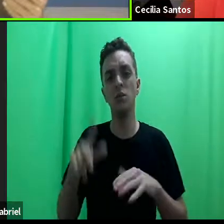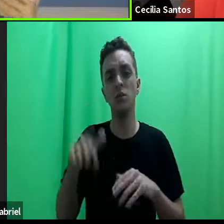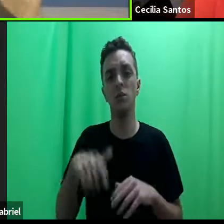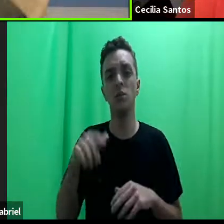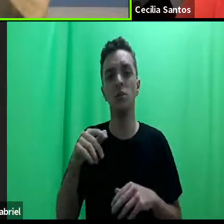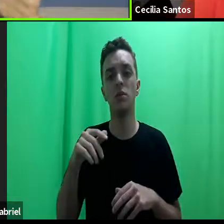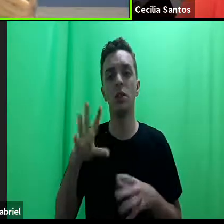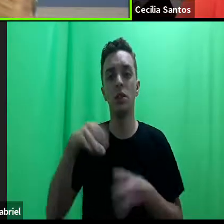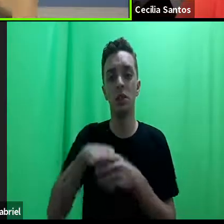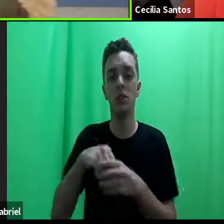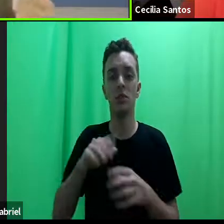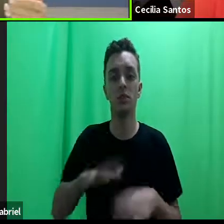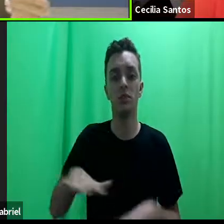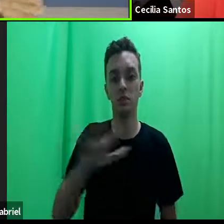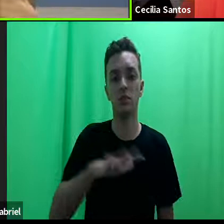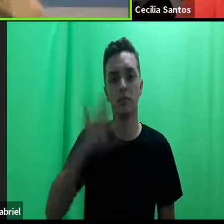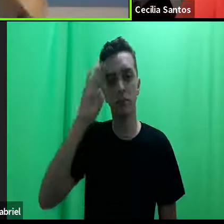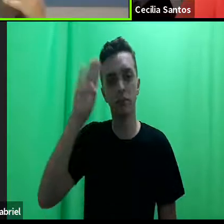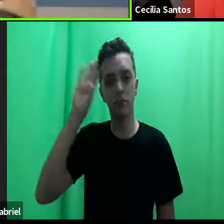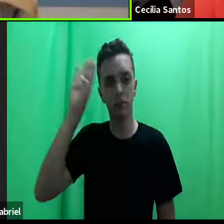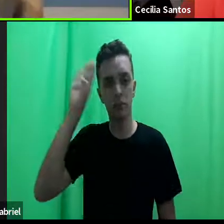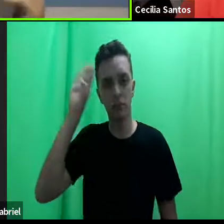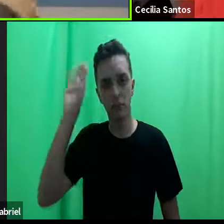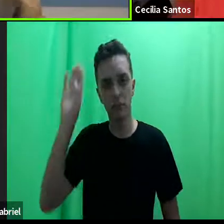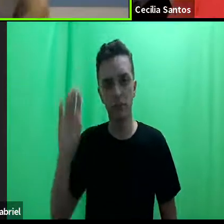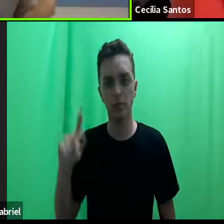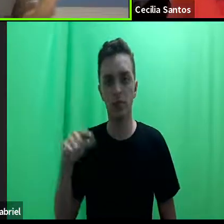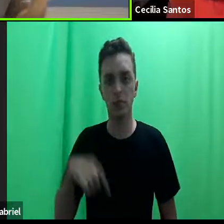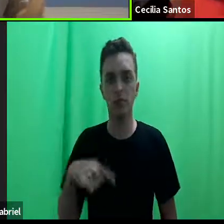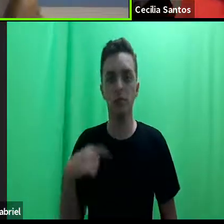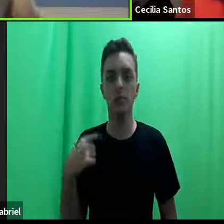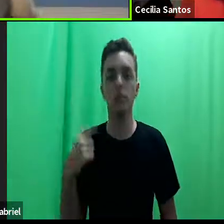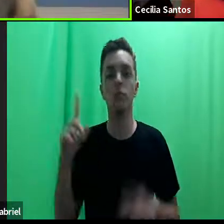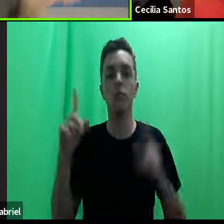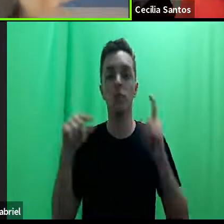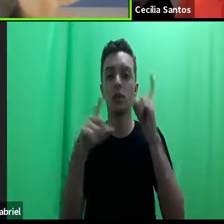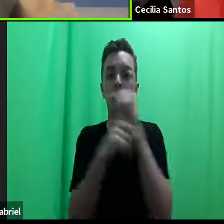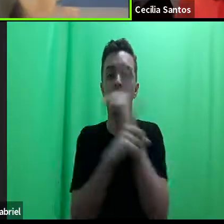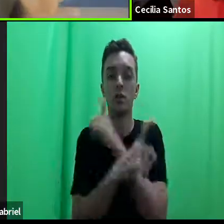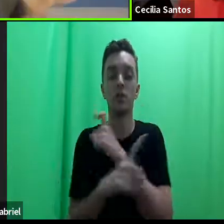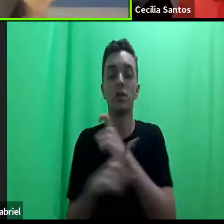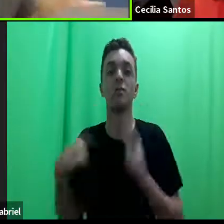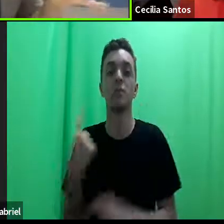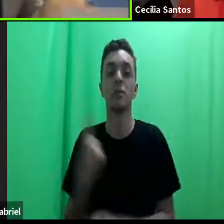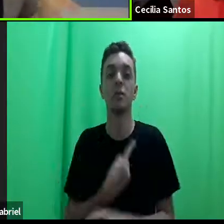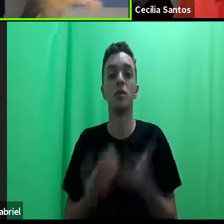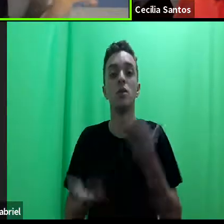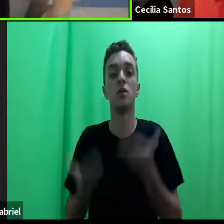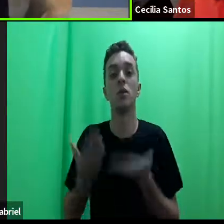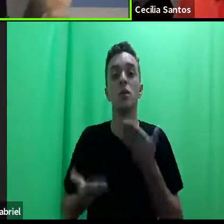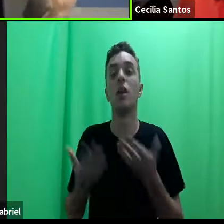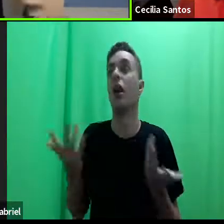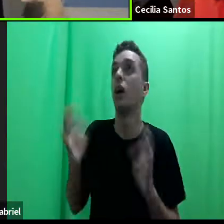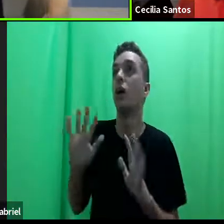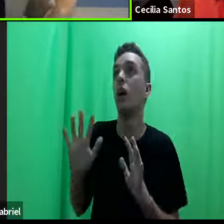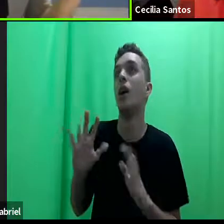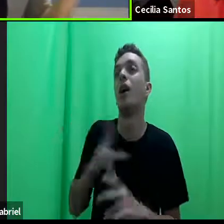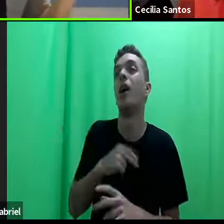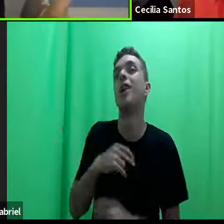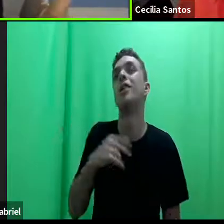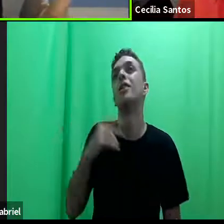acadêmico, no ambiente de formação o tempo todo, e aí, às vezes, fica difícil para a gente sustentar essa atuação, falando, não, olha só, a gente